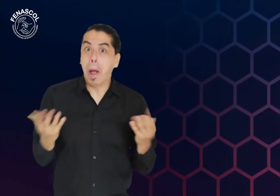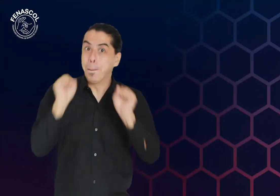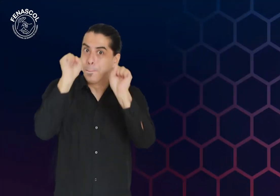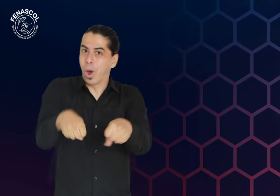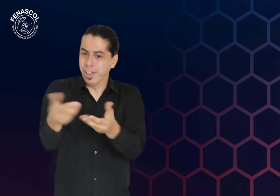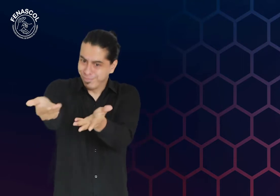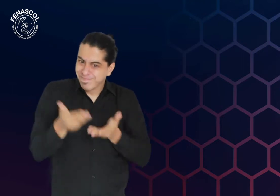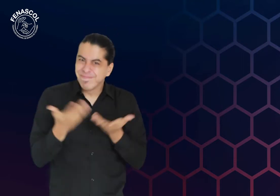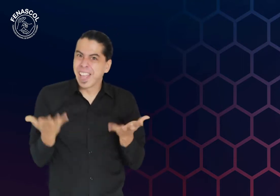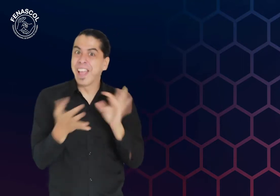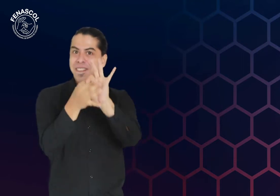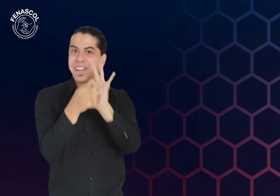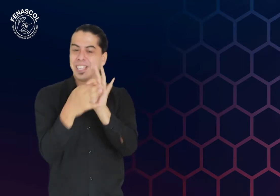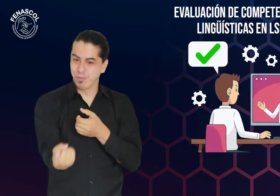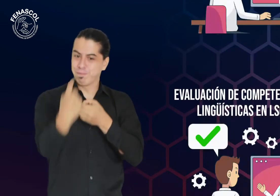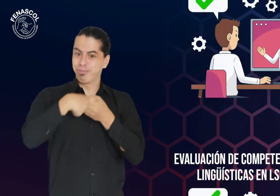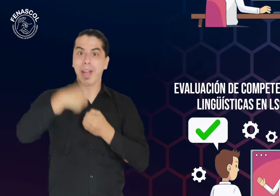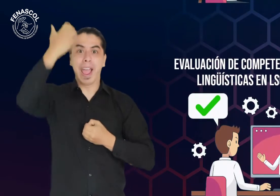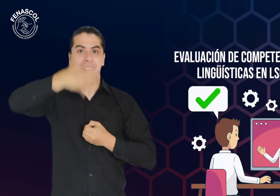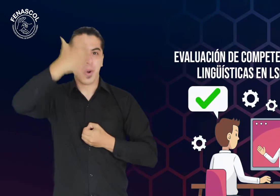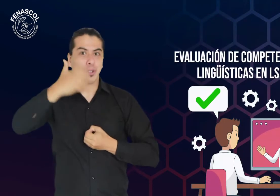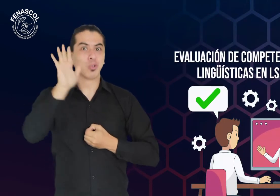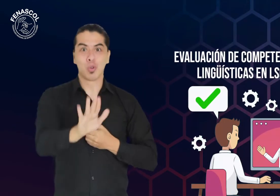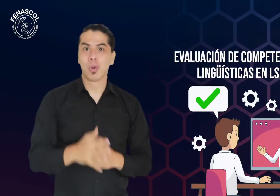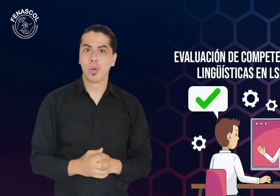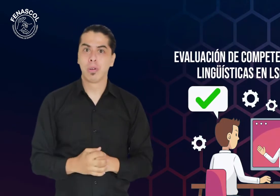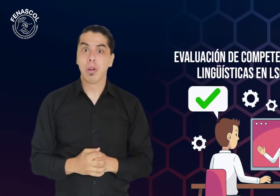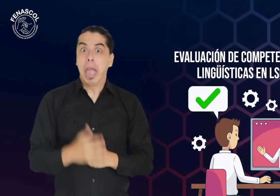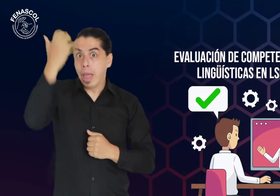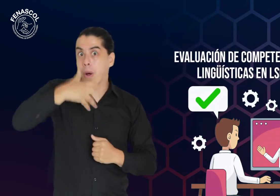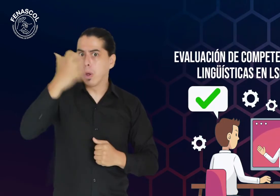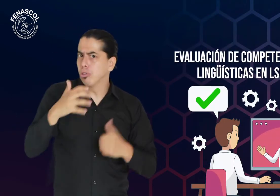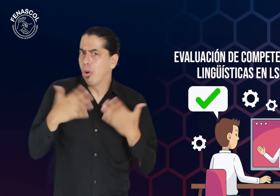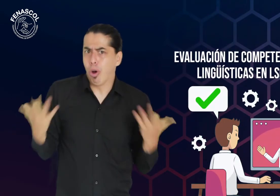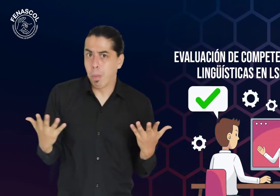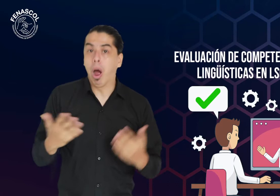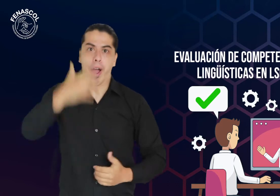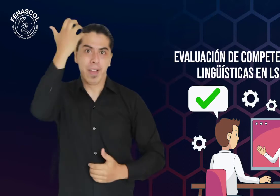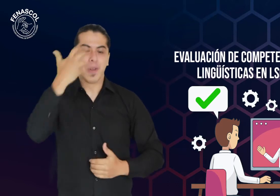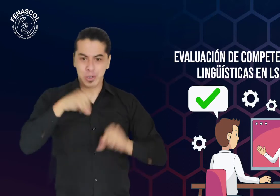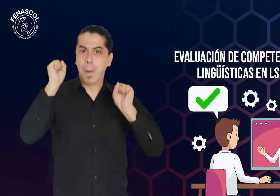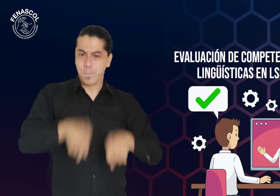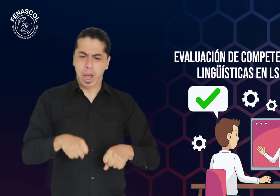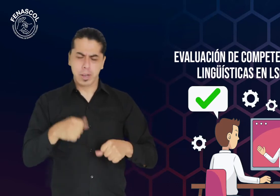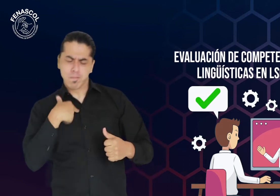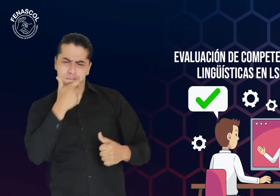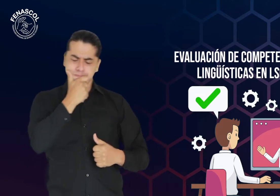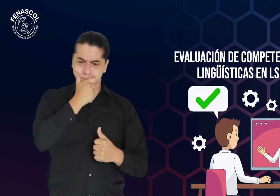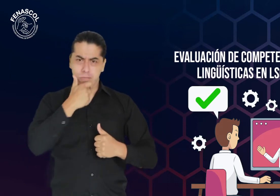de acuerdo a criterios previos, una valoración de tus habilidades, para así ingresar a nuestro programa de enseñanza de lengua de señas colombiana